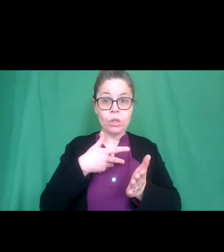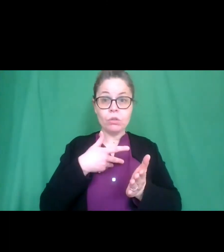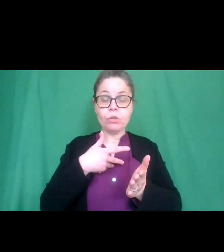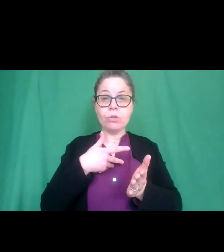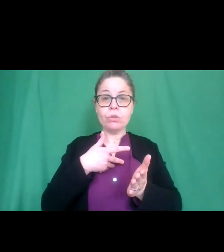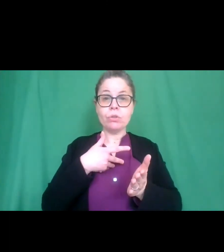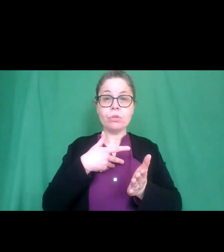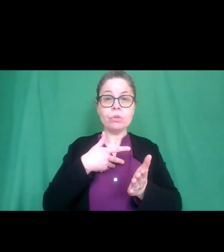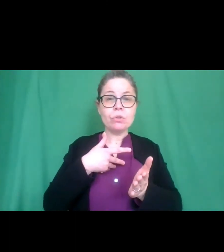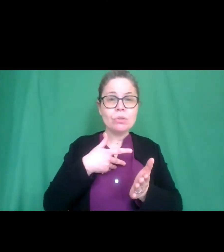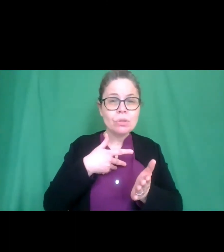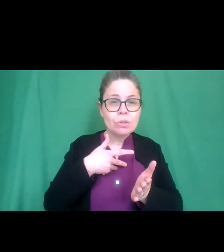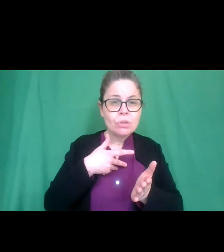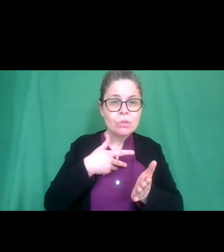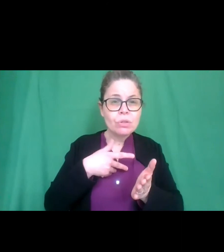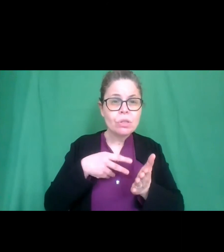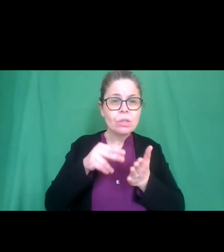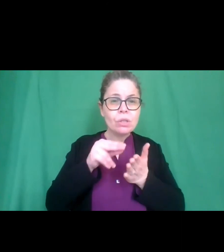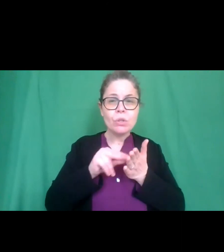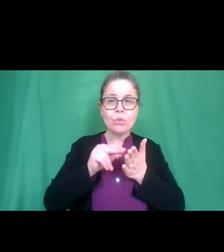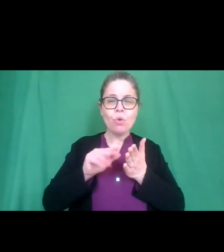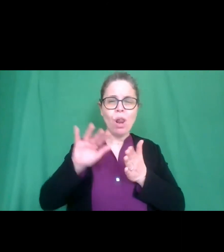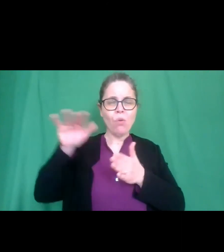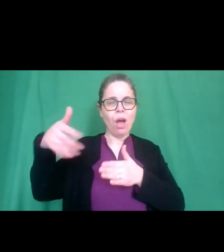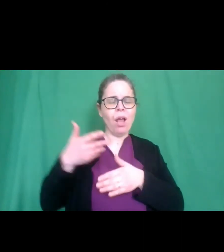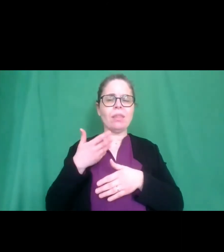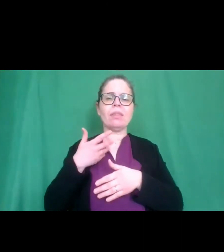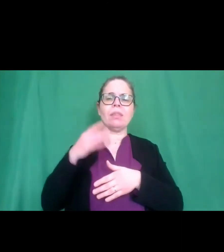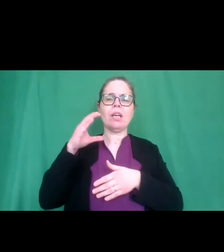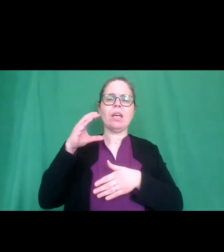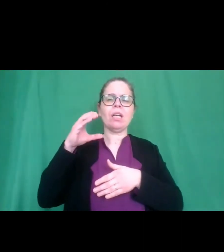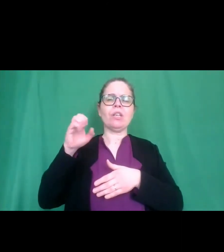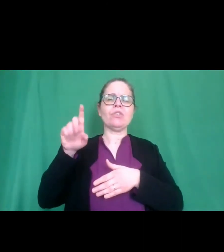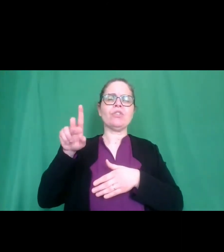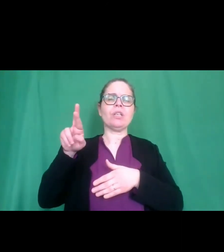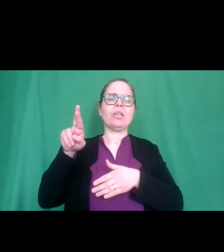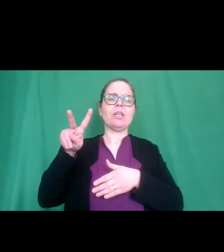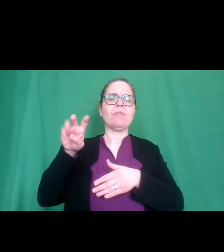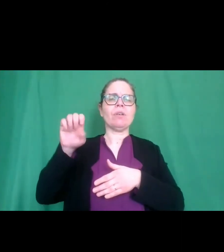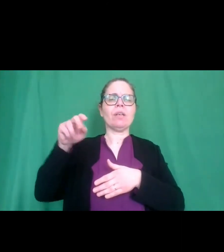Cermenate ma sono in un'altra scuola va bene vi faccio salutare dai ragazzi